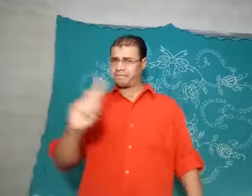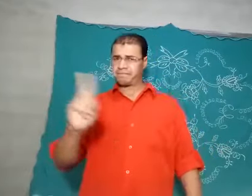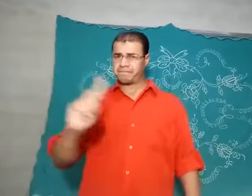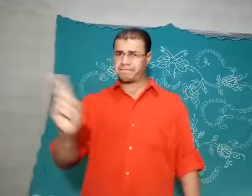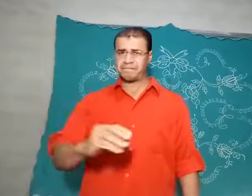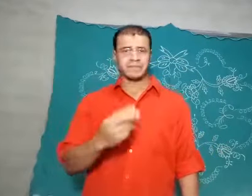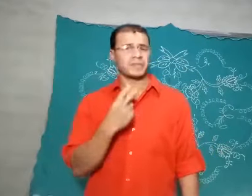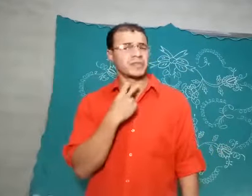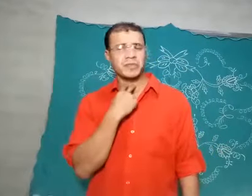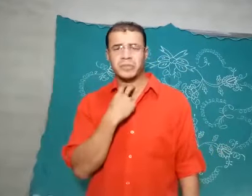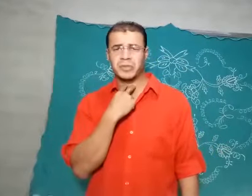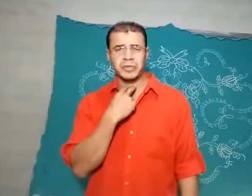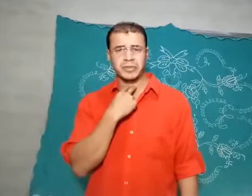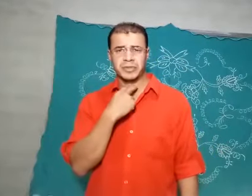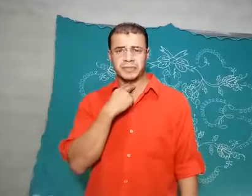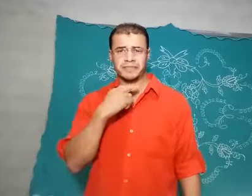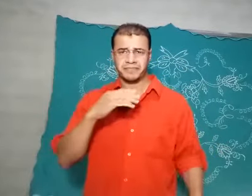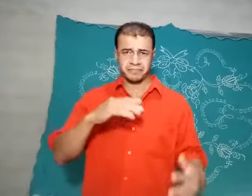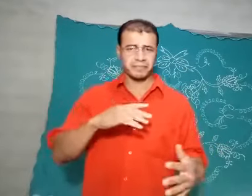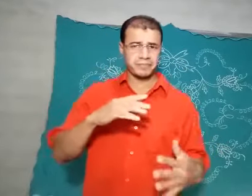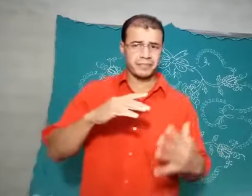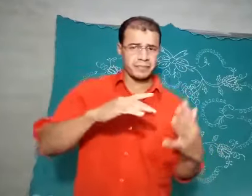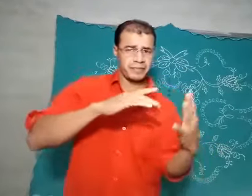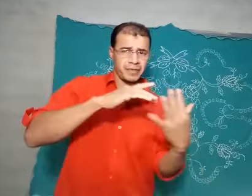desisti. Eu não podia desistir.